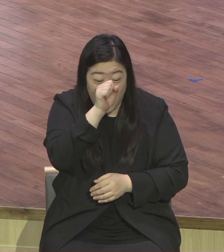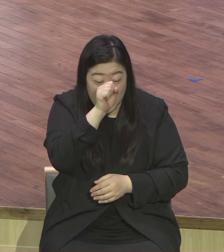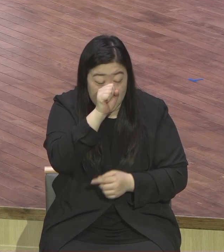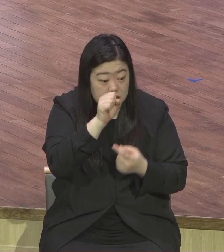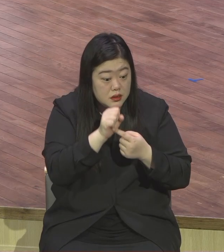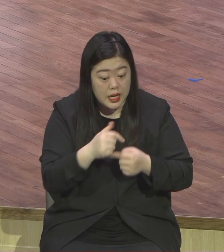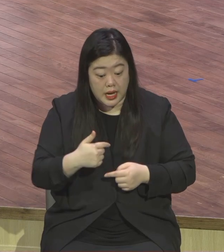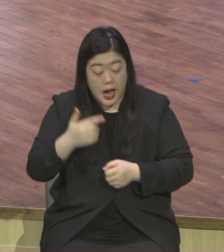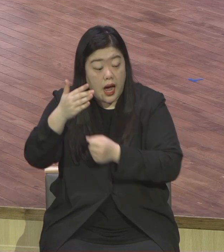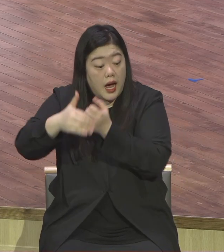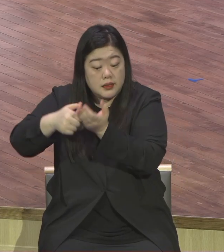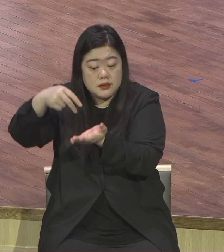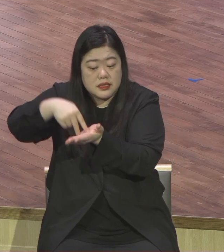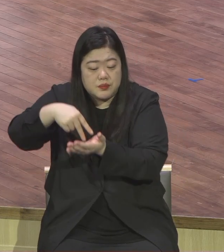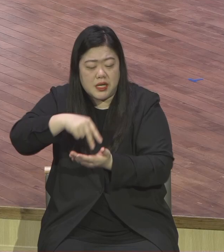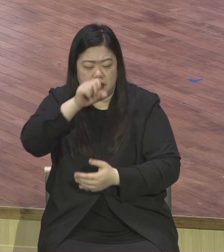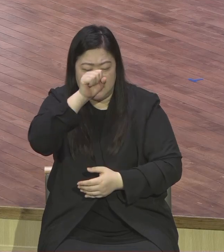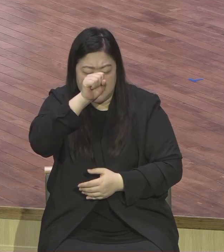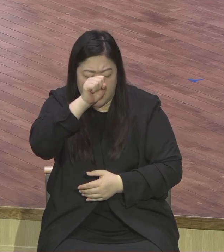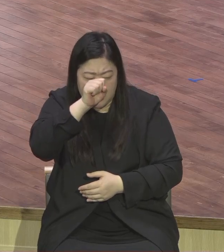그 선함에 대한 기준이 잘못되었다.